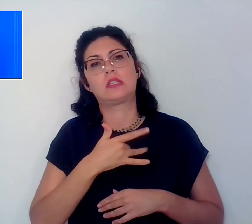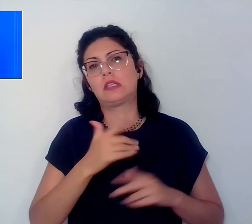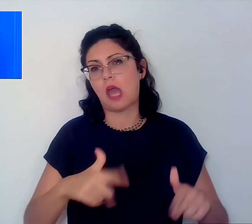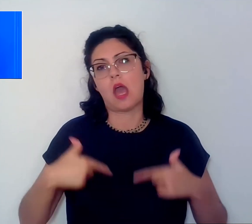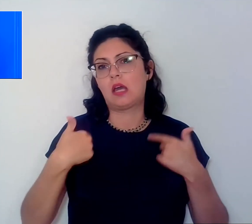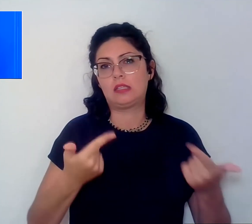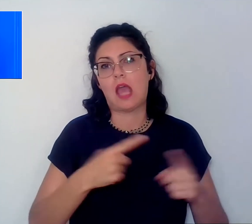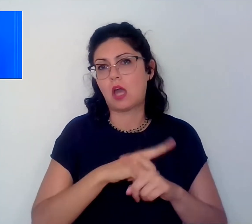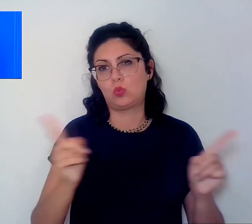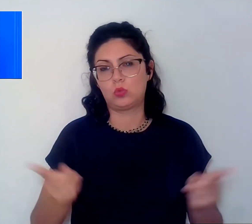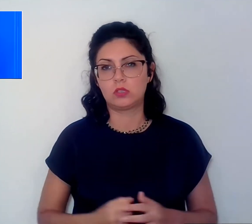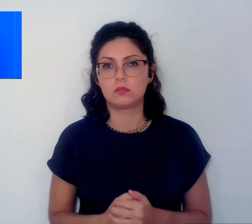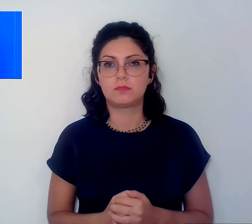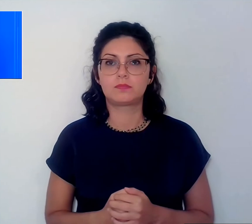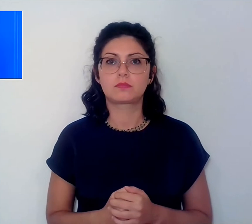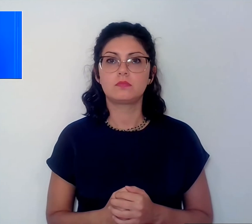impiego.